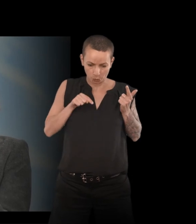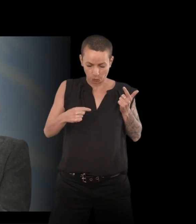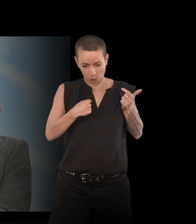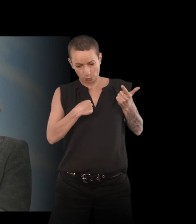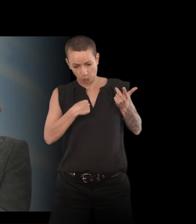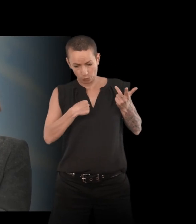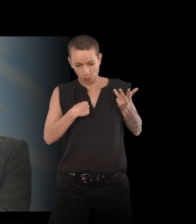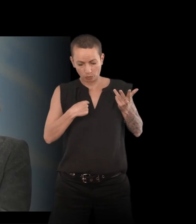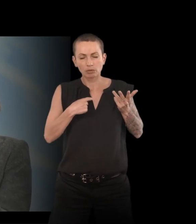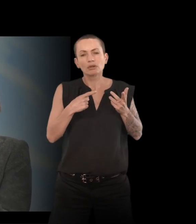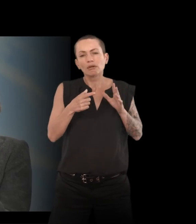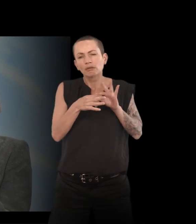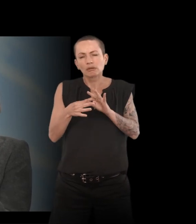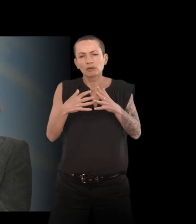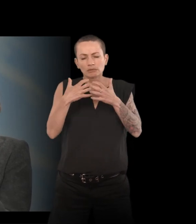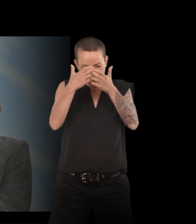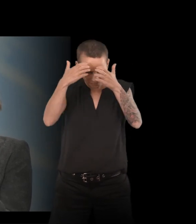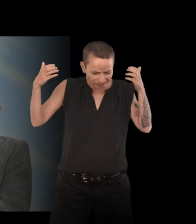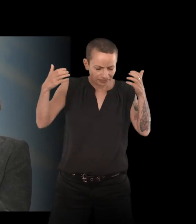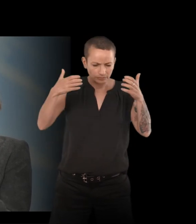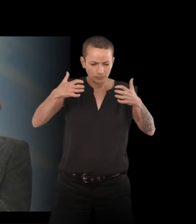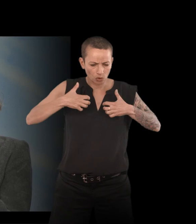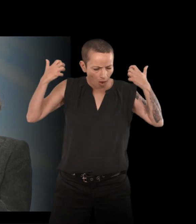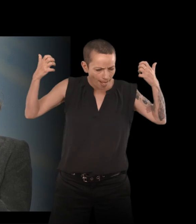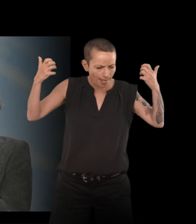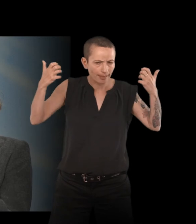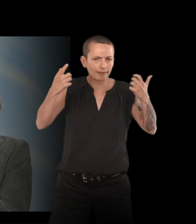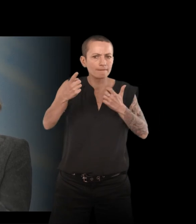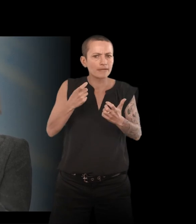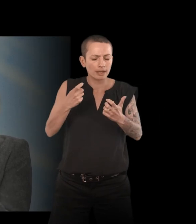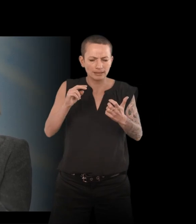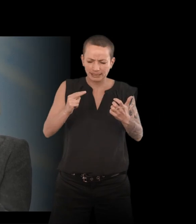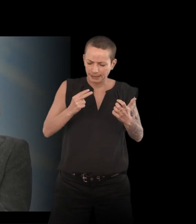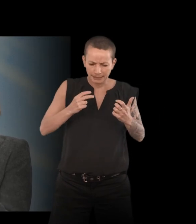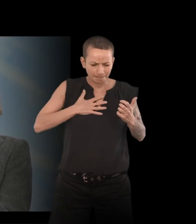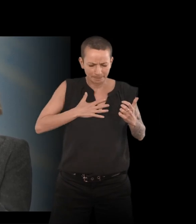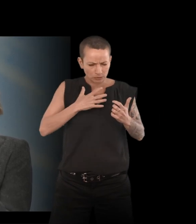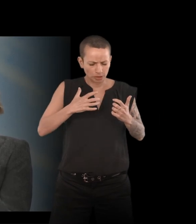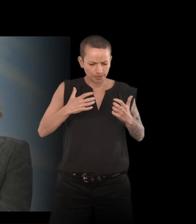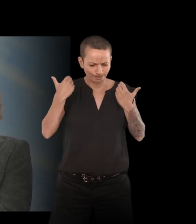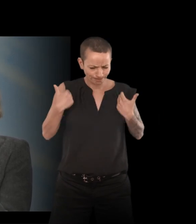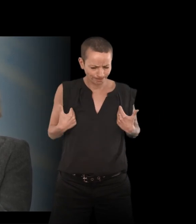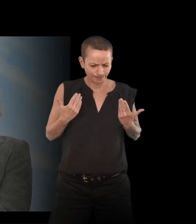phénomènes de dissociation, ces phénomènes de colère où on s'en veut d'être tel qu'on est là. Et donc, on s'adresse à soi-même